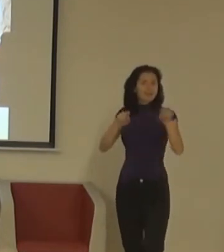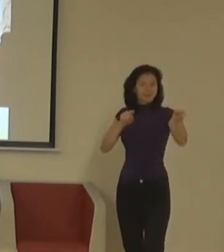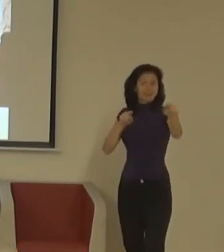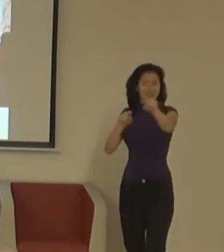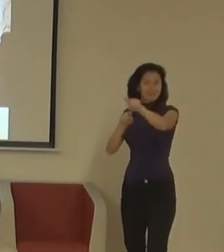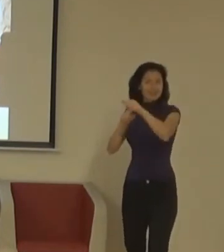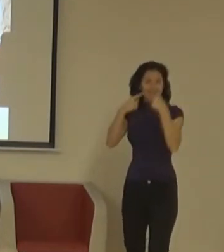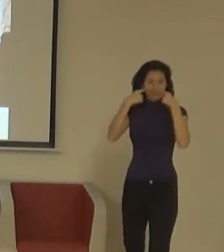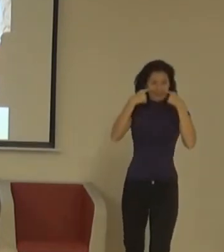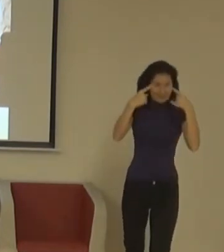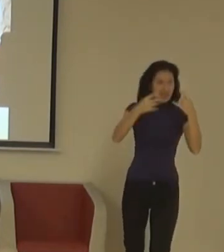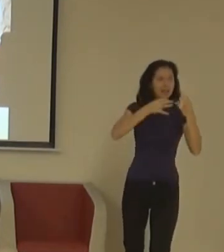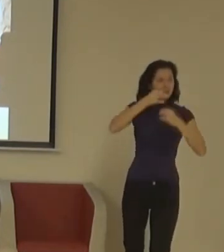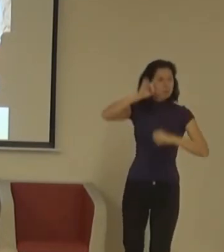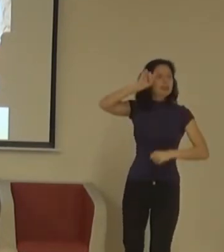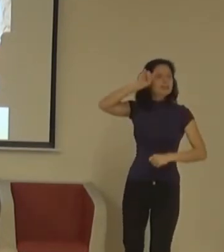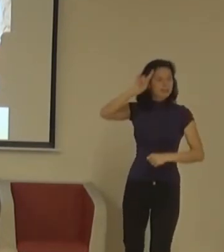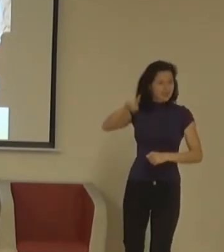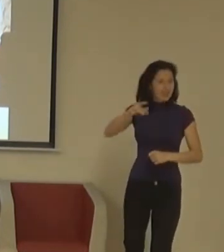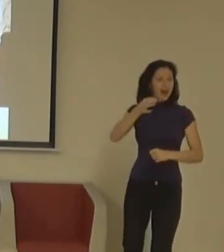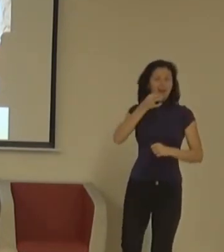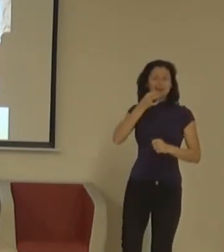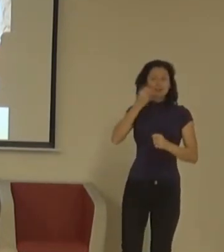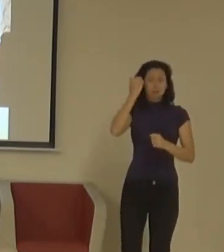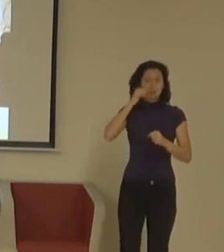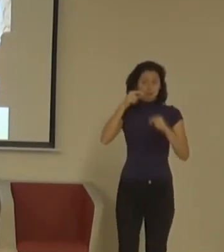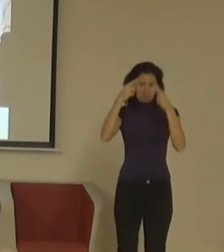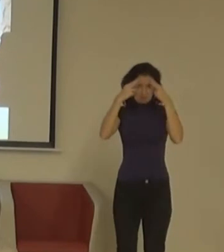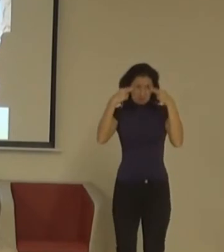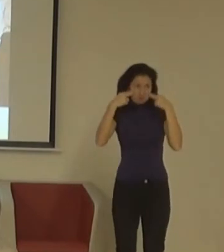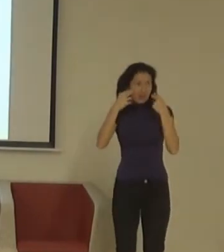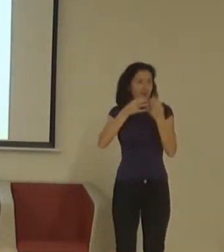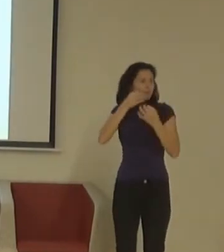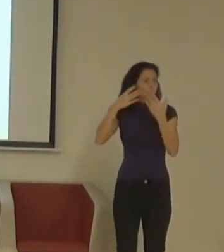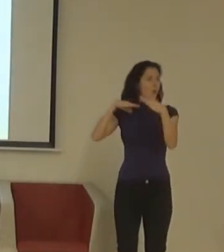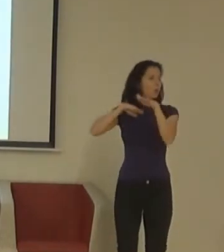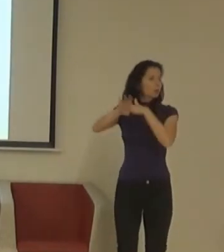všechno, abych byla opravdu přístupná, nedokázala jsem to. Ale aspoň si to začínám uvědomovat.